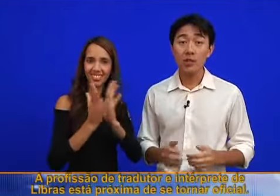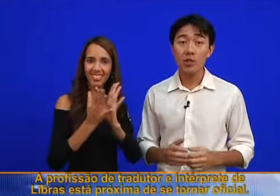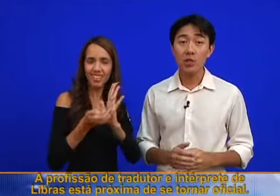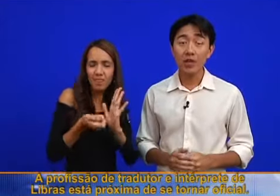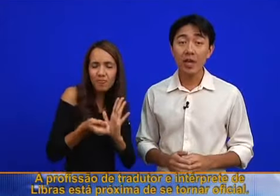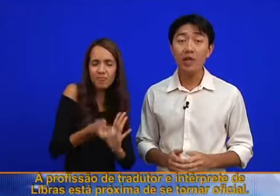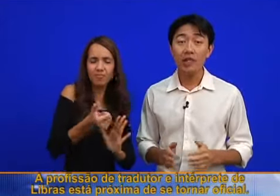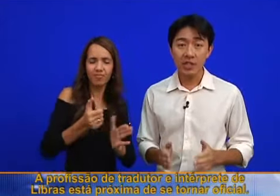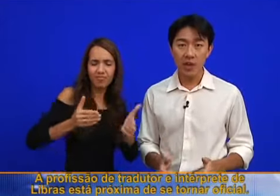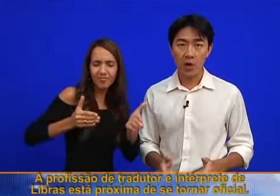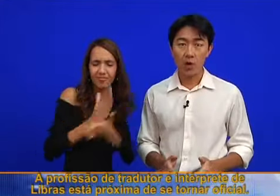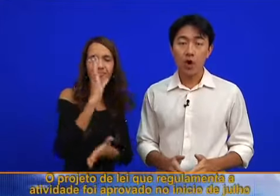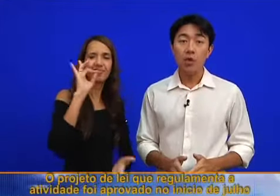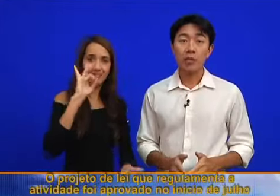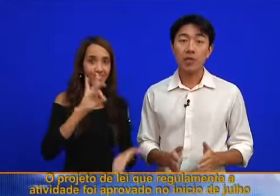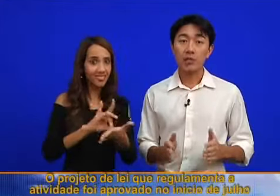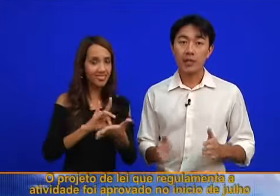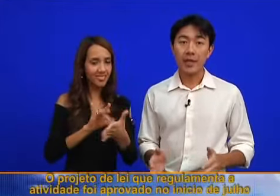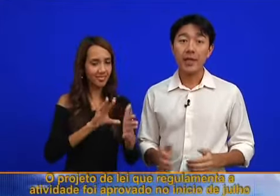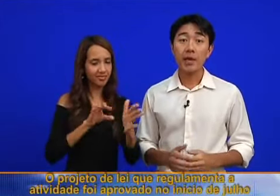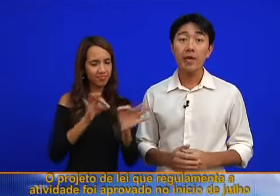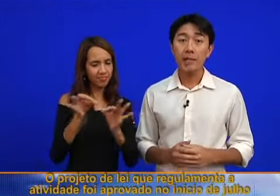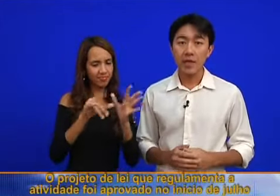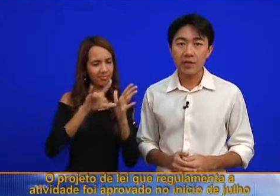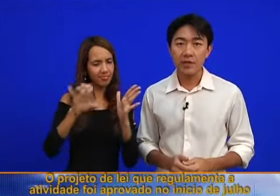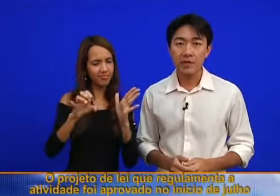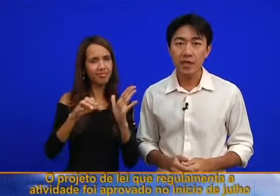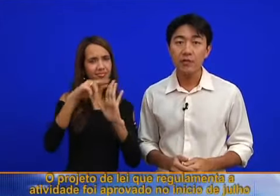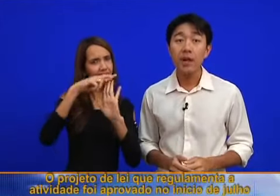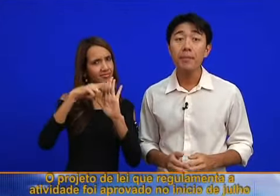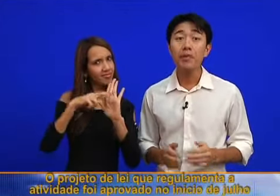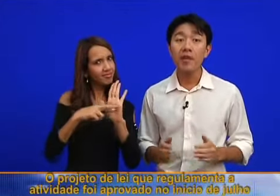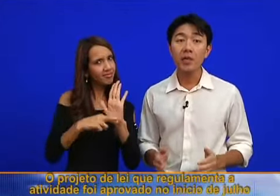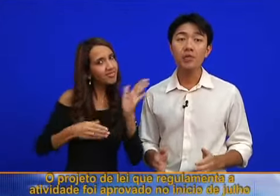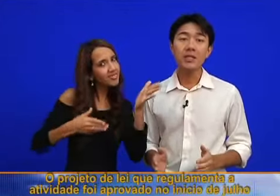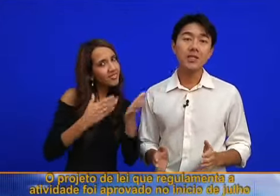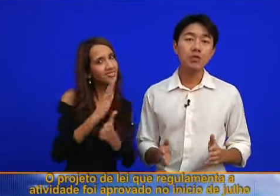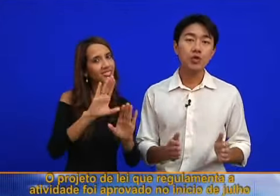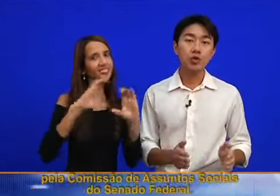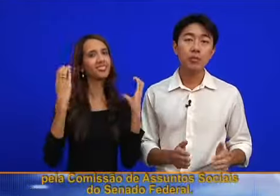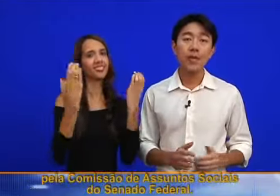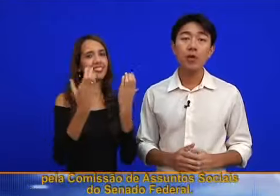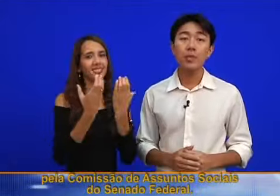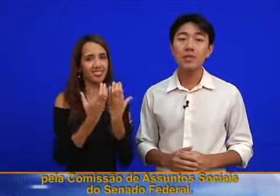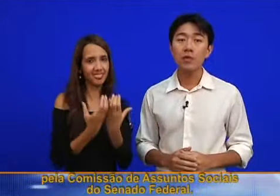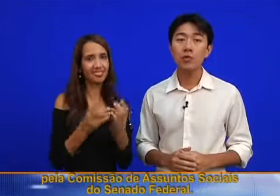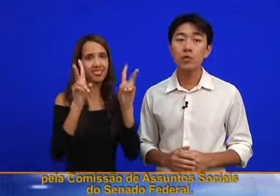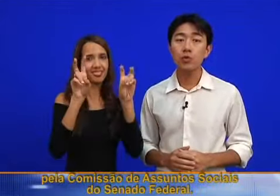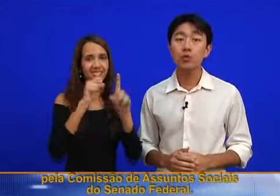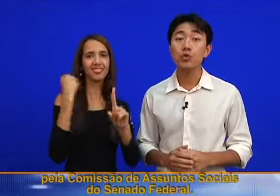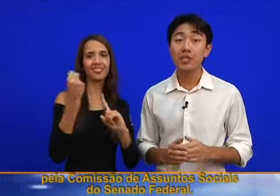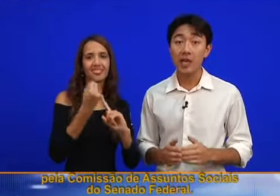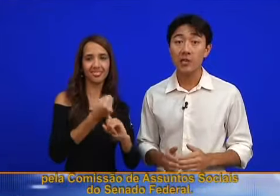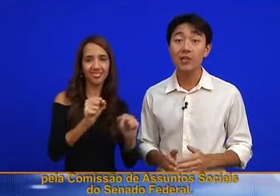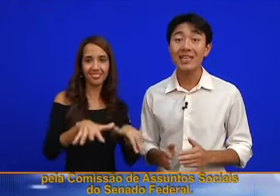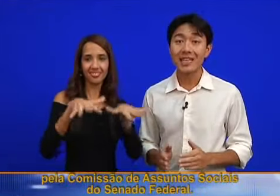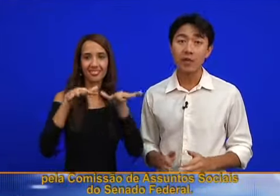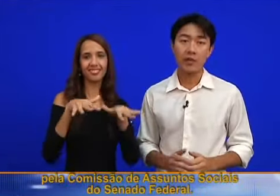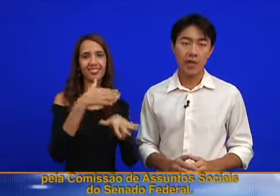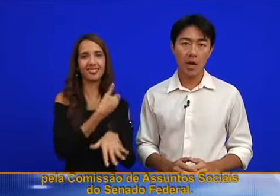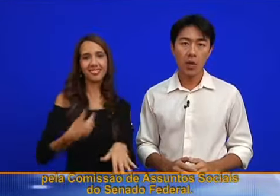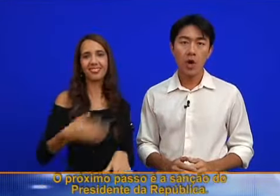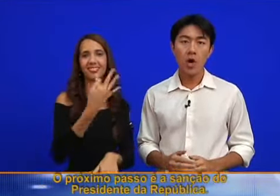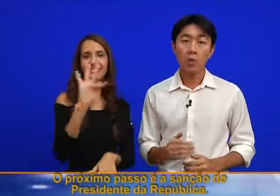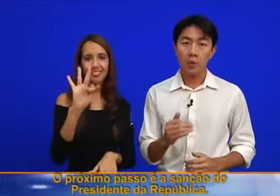está próxima de se tornar oficial. O projeto de lei que regulamenta a atividade foi aprovado no início de julho pela Comissão de Assuntos Sociais do